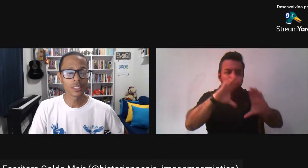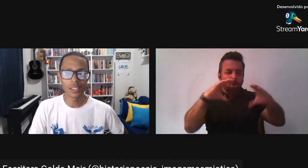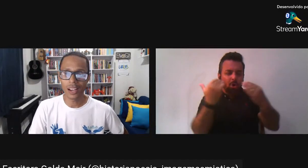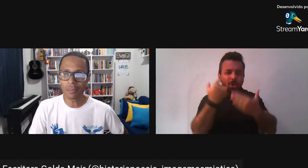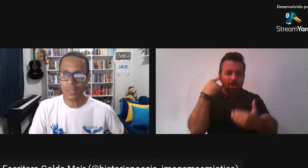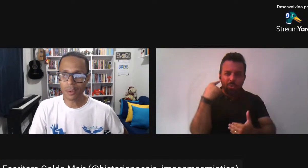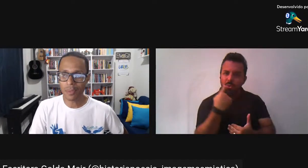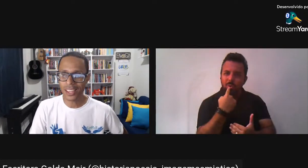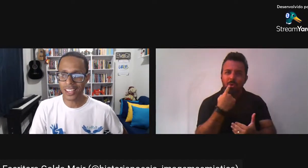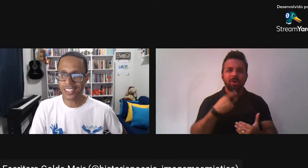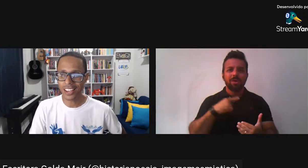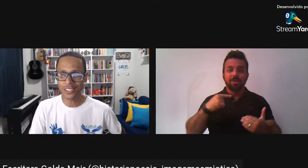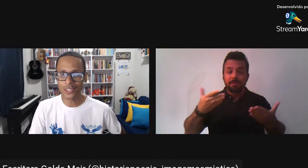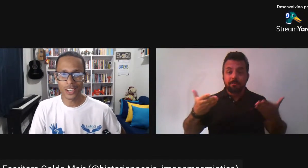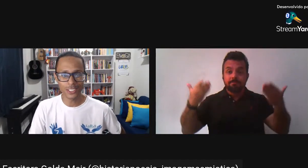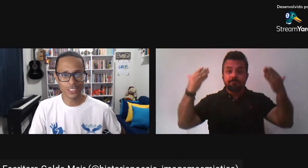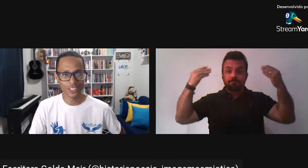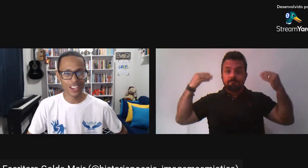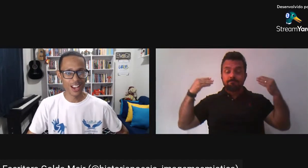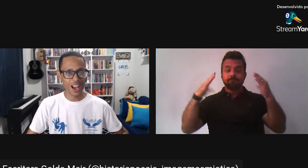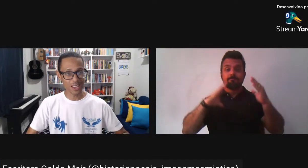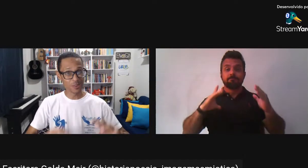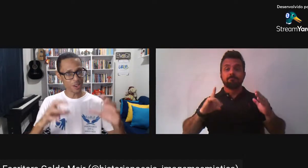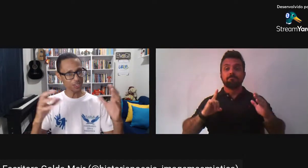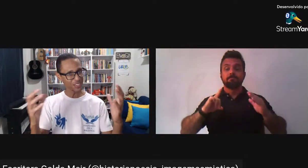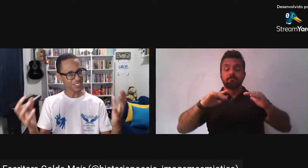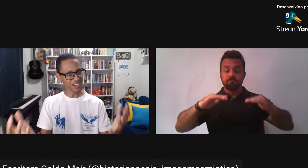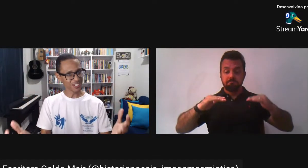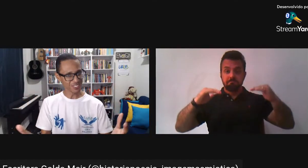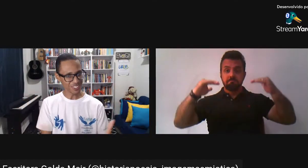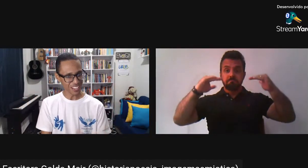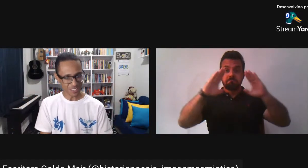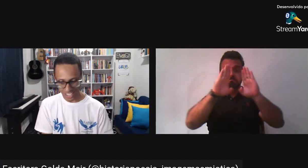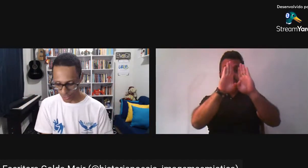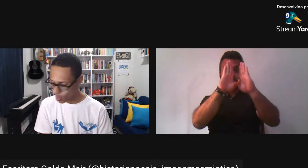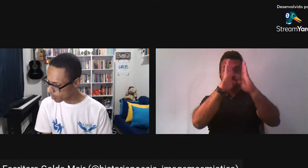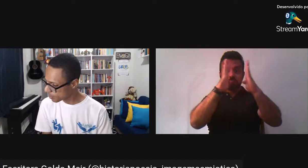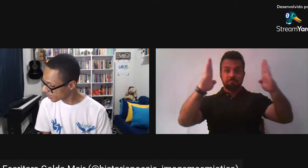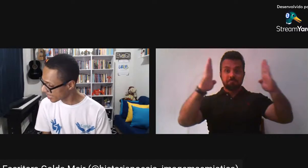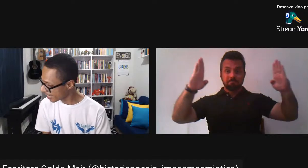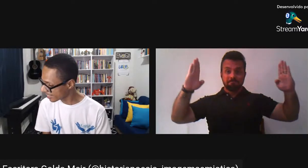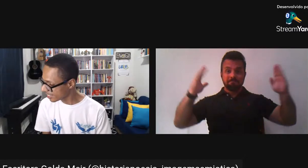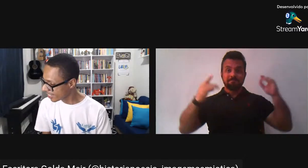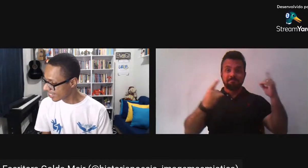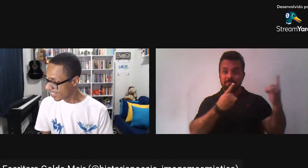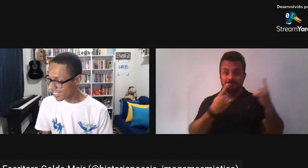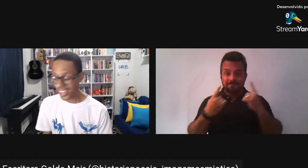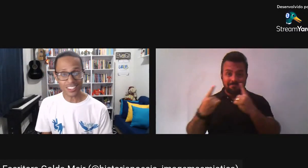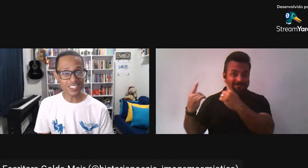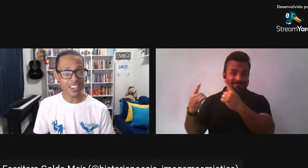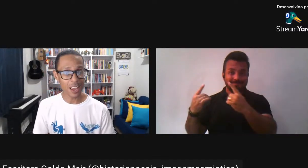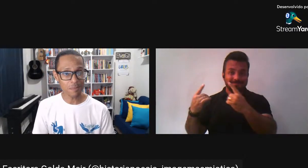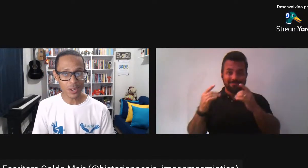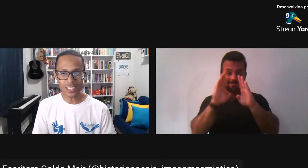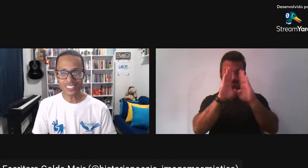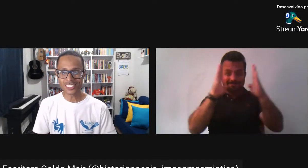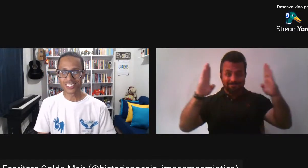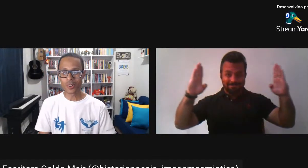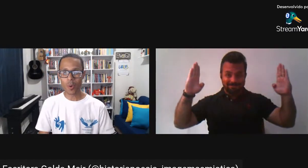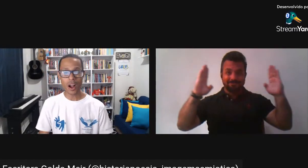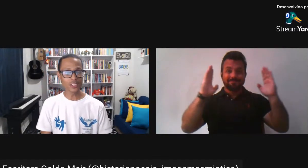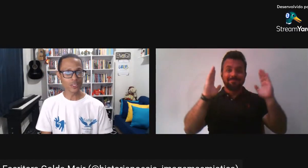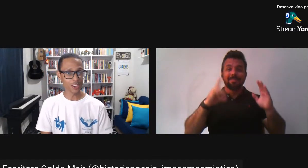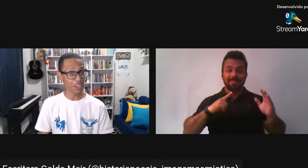A minha pequena estante A nossa estante Do Dialogando com a Biblioteca Que sempre